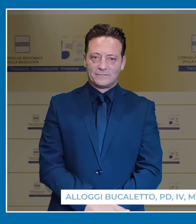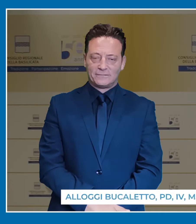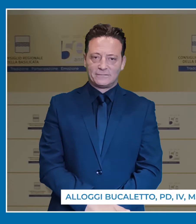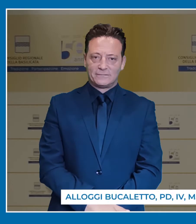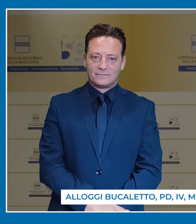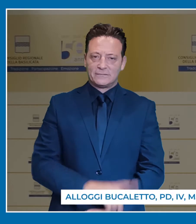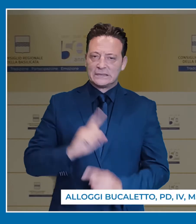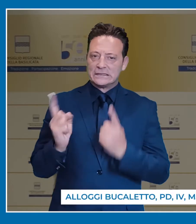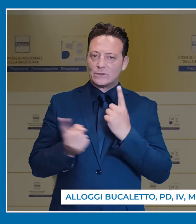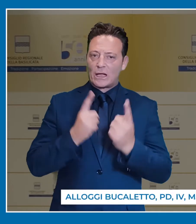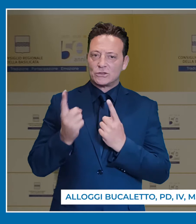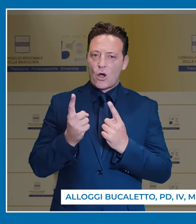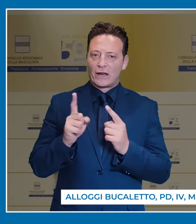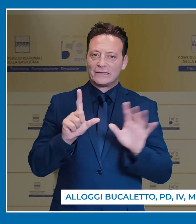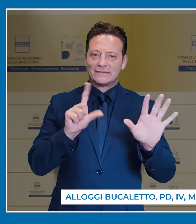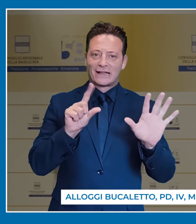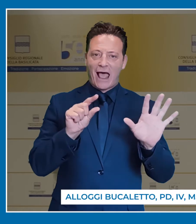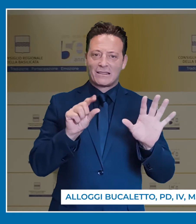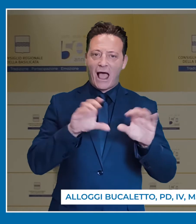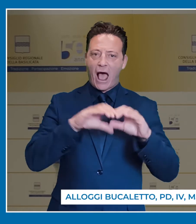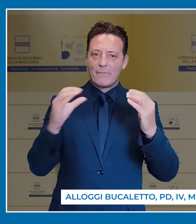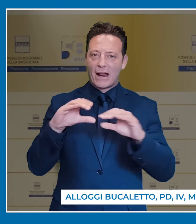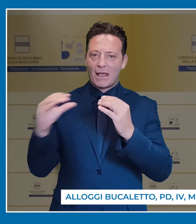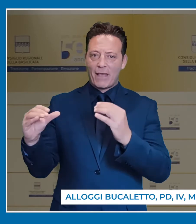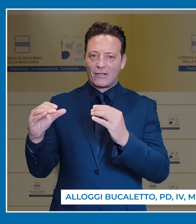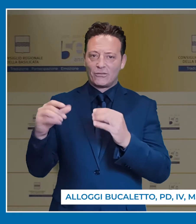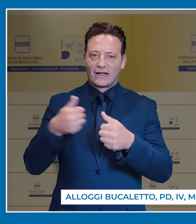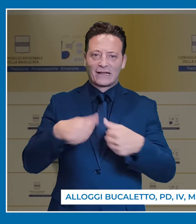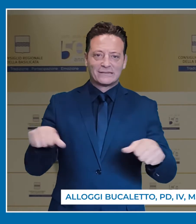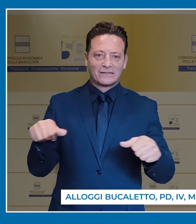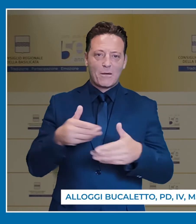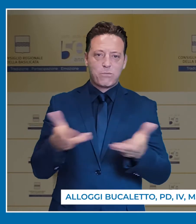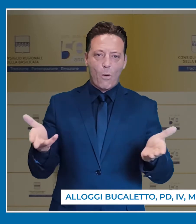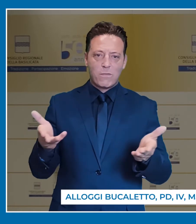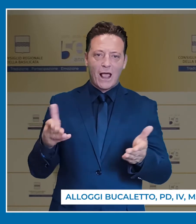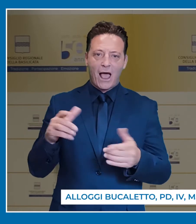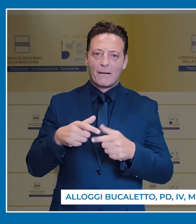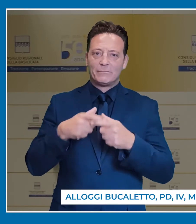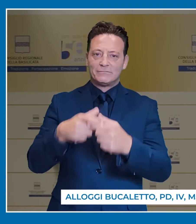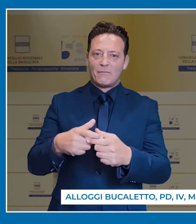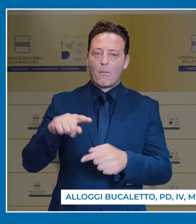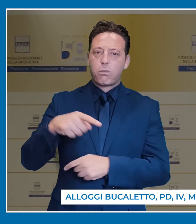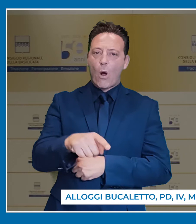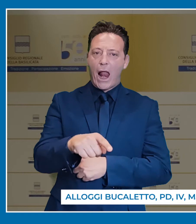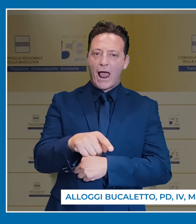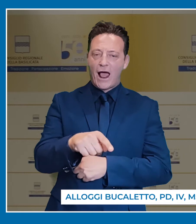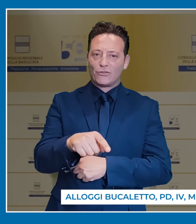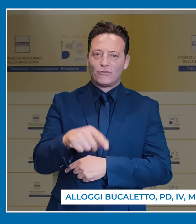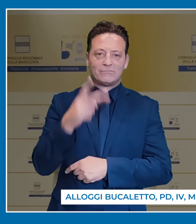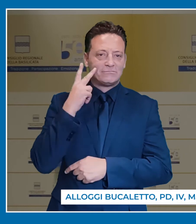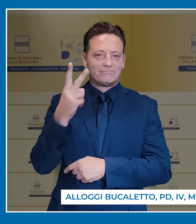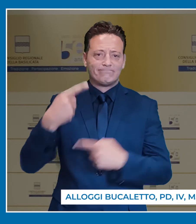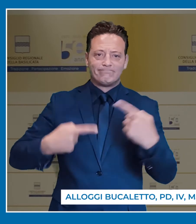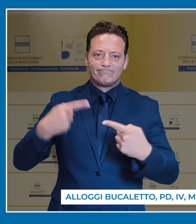La vicenda dei 70 alloggi di edilizia residenziale pubblica a Bucaletto, che vede una